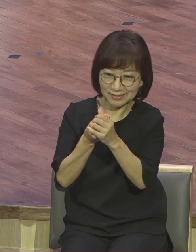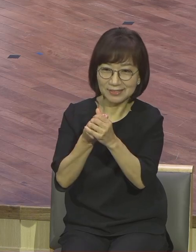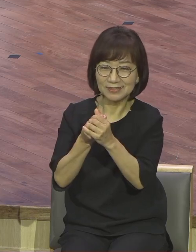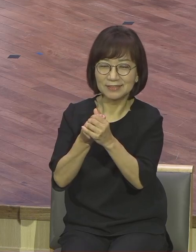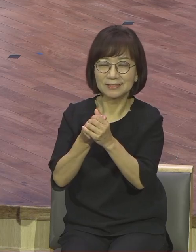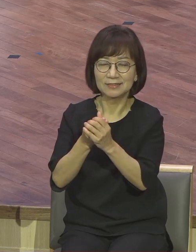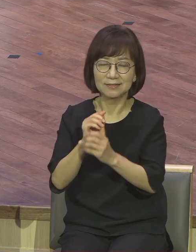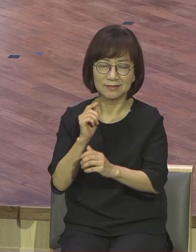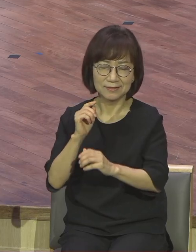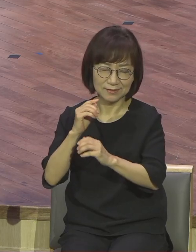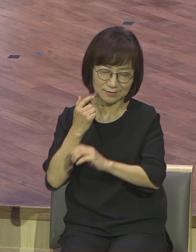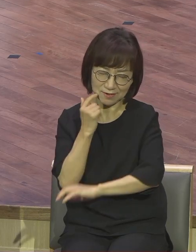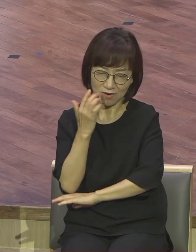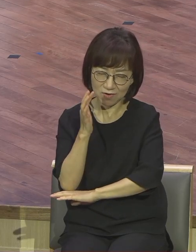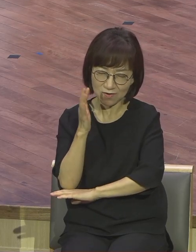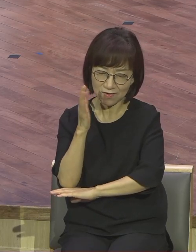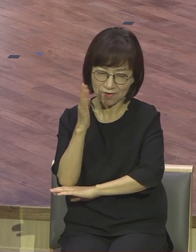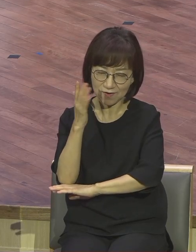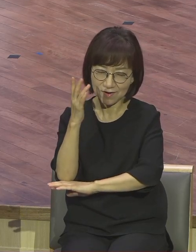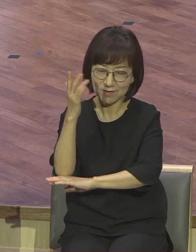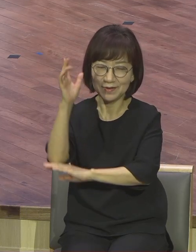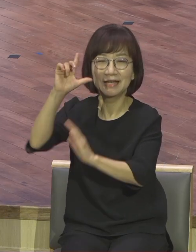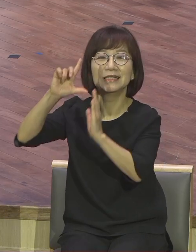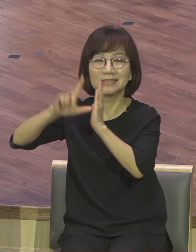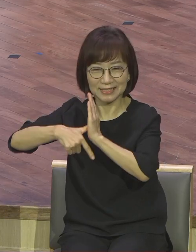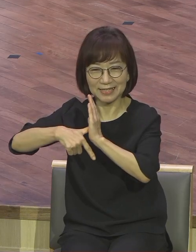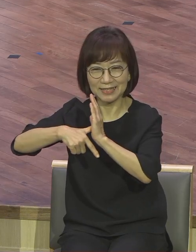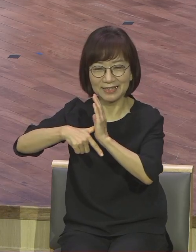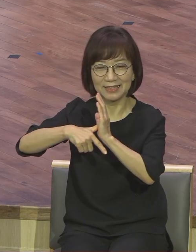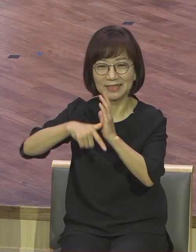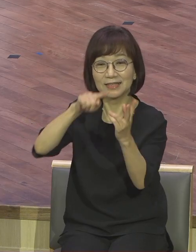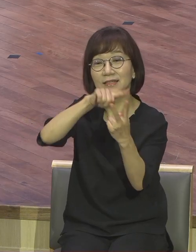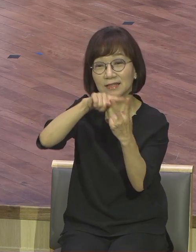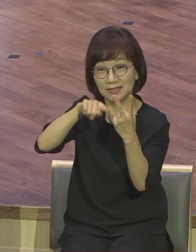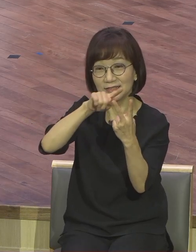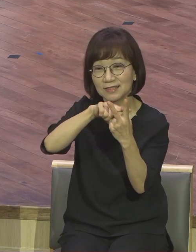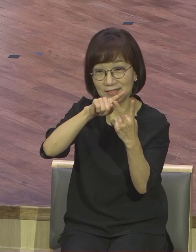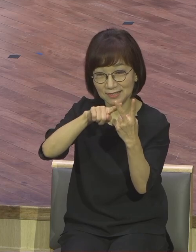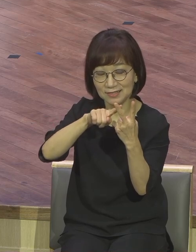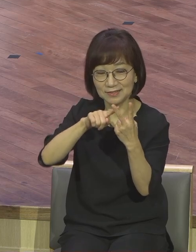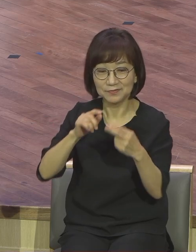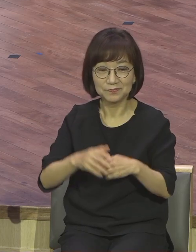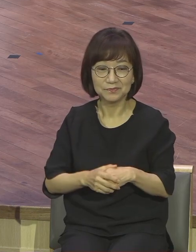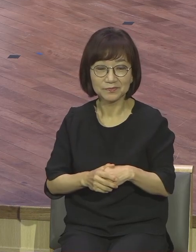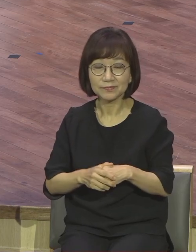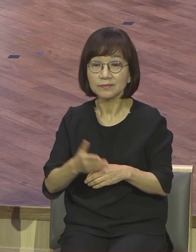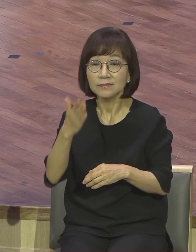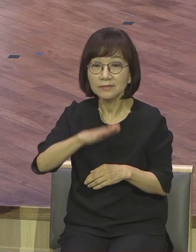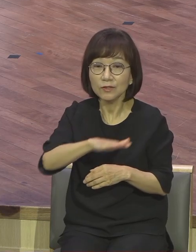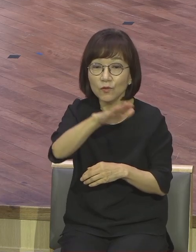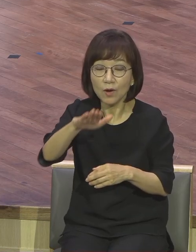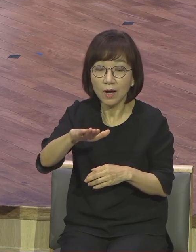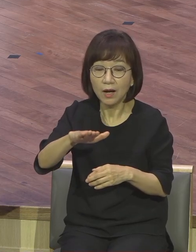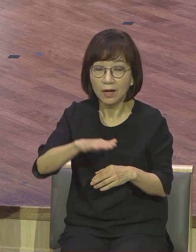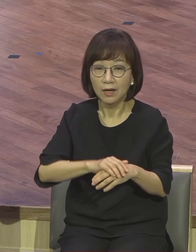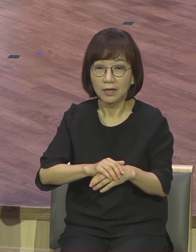시간표다라는 사실이에요. 중요한 사실은 그 시간표까지 우리가 어떤